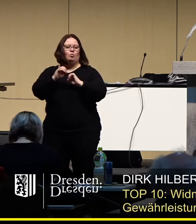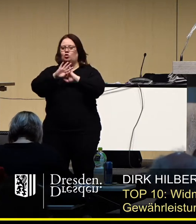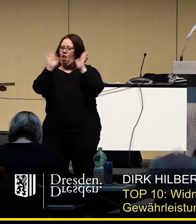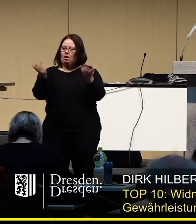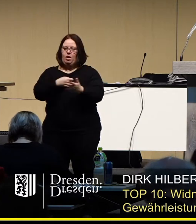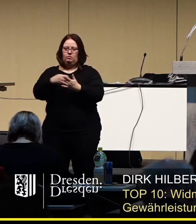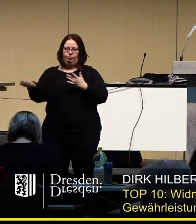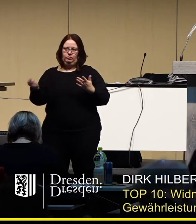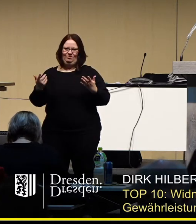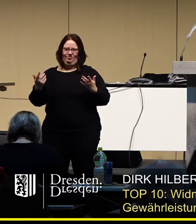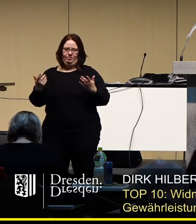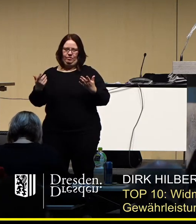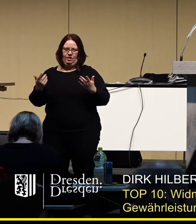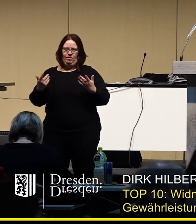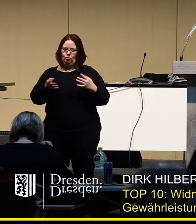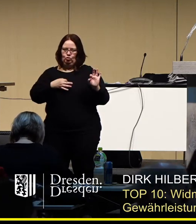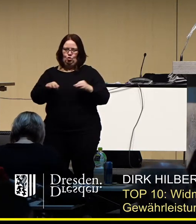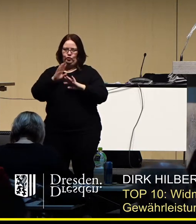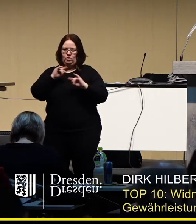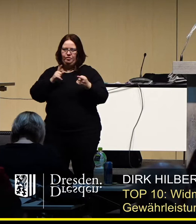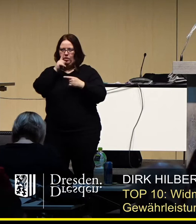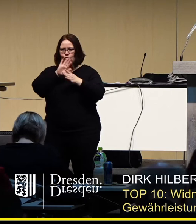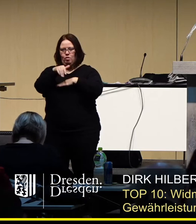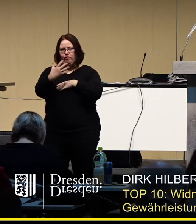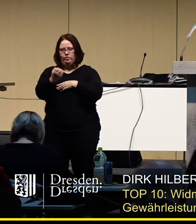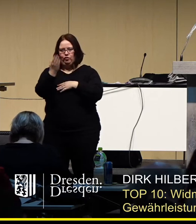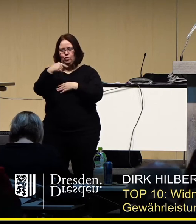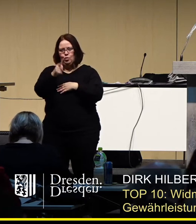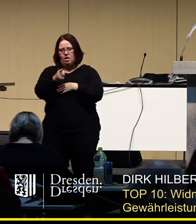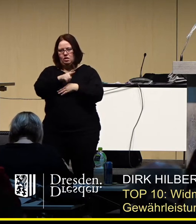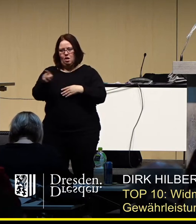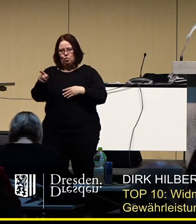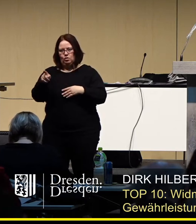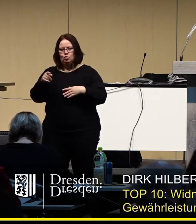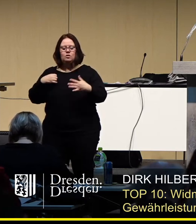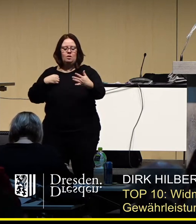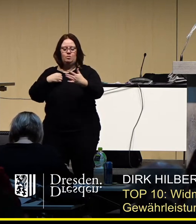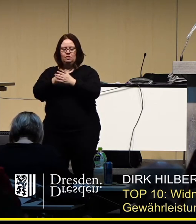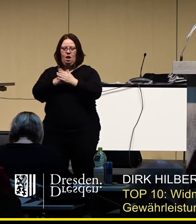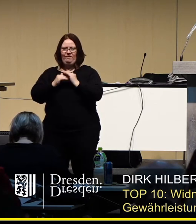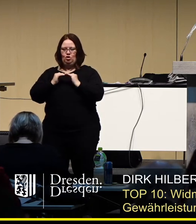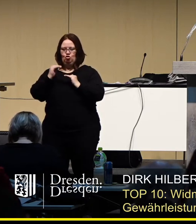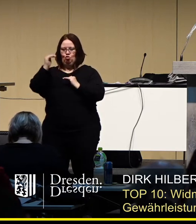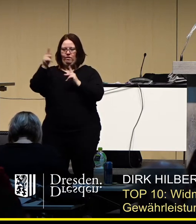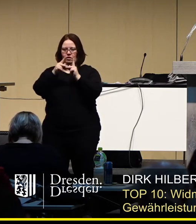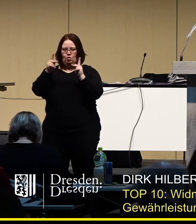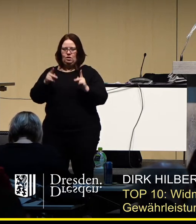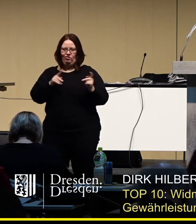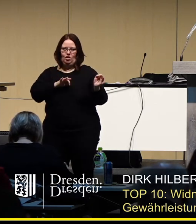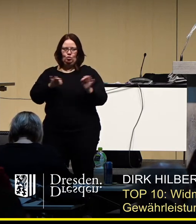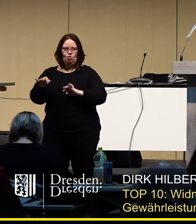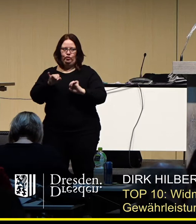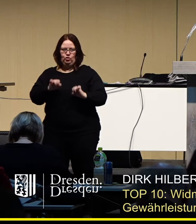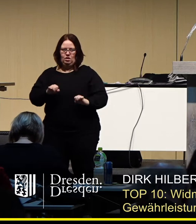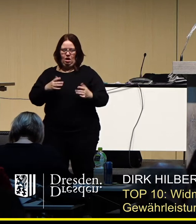Bedingungen wäre keine Marktdurchführung möglich. Und ansonsten bis dahin gibt es ein Stufenkonzept, was wir entsprechend mit